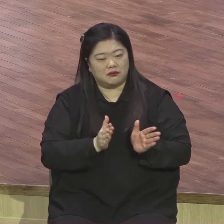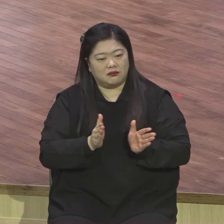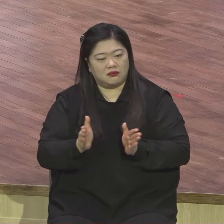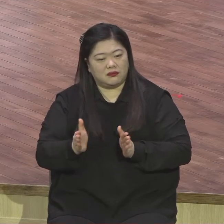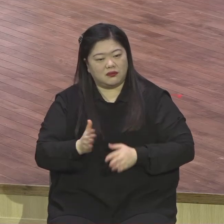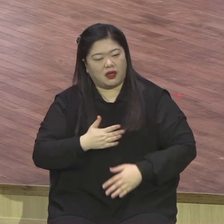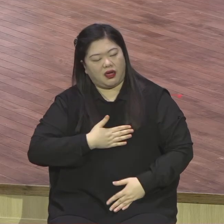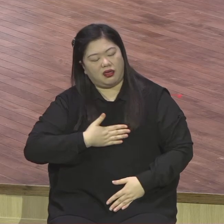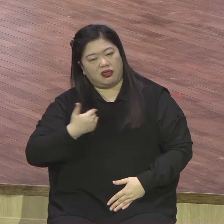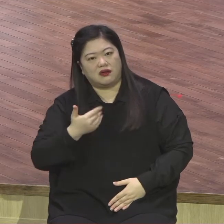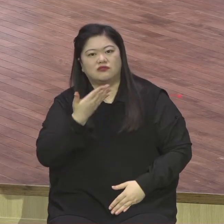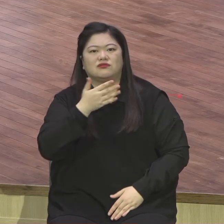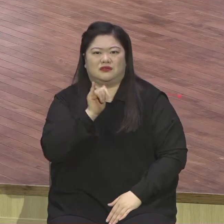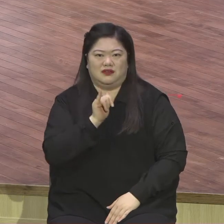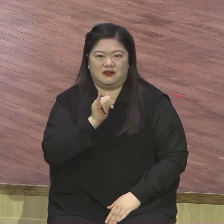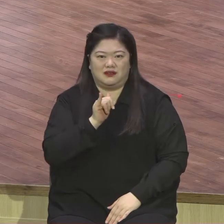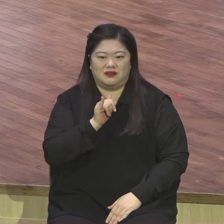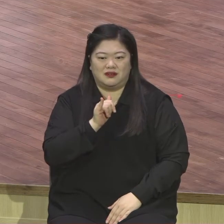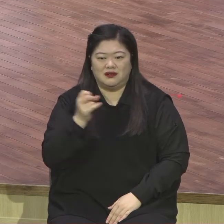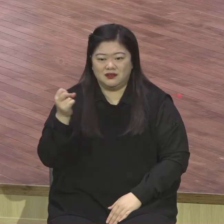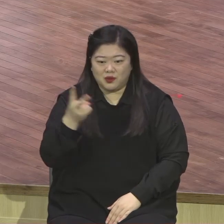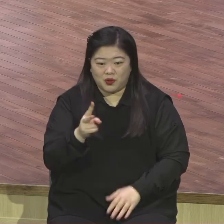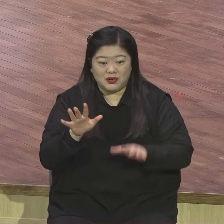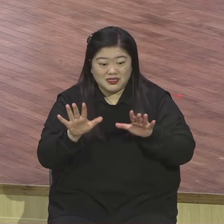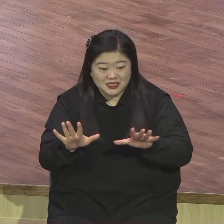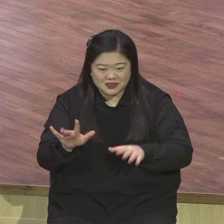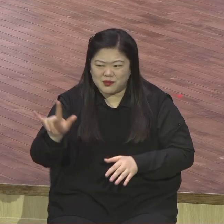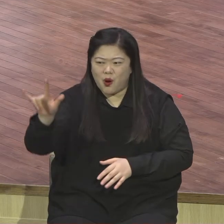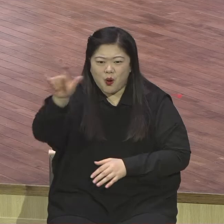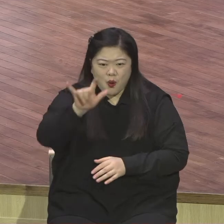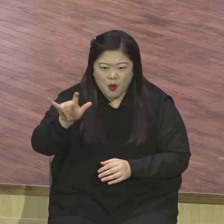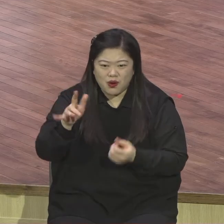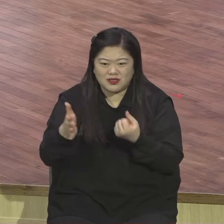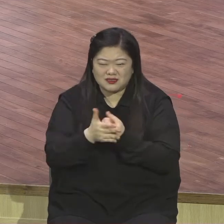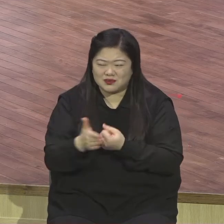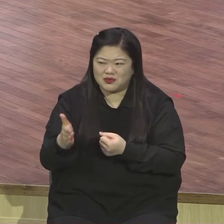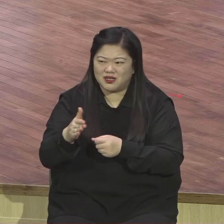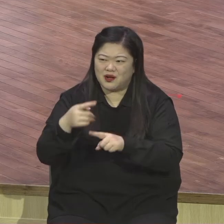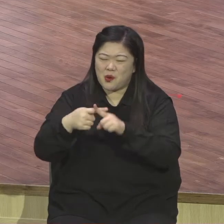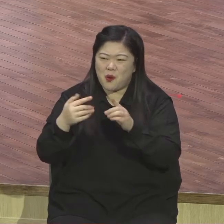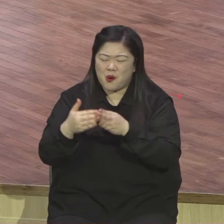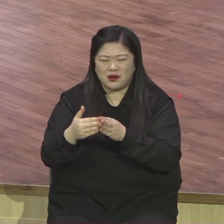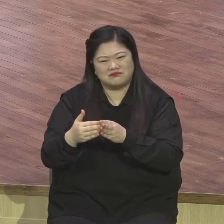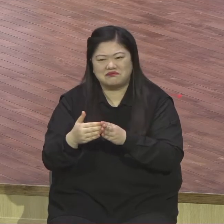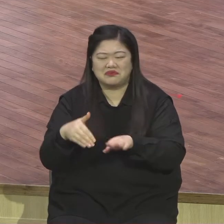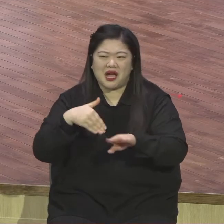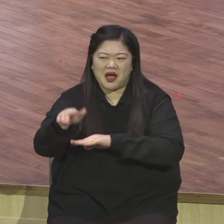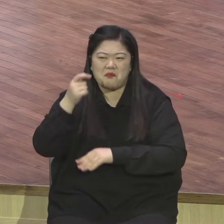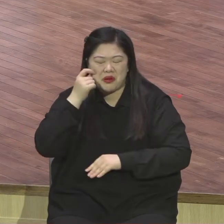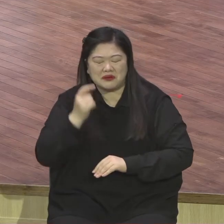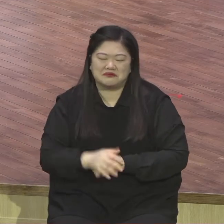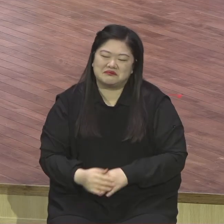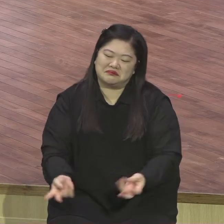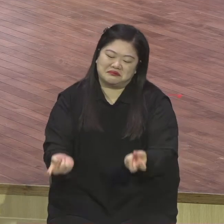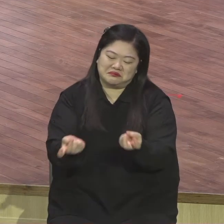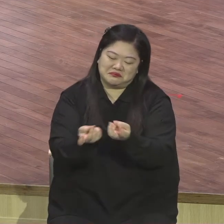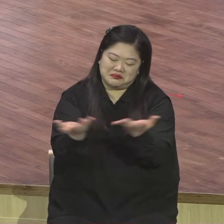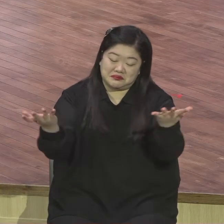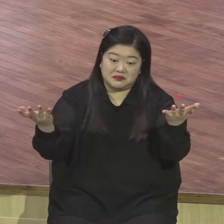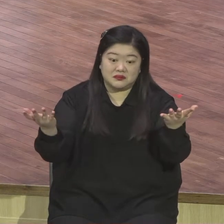코로나19가 우리를 허툴려 놓고 교회를 망가뜨리고 무너뜨리고 완전히 그렇게 불신 상태로 돌아가게